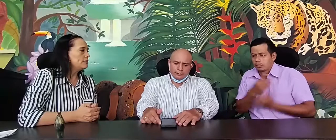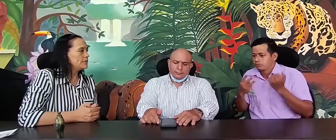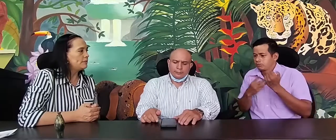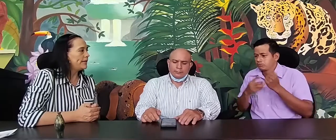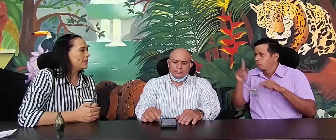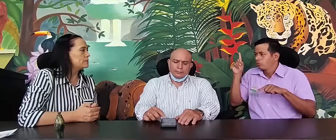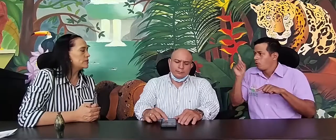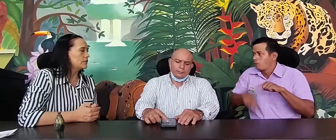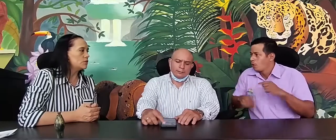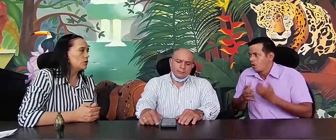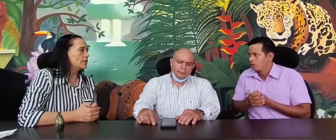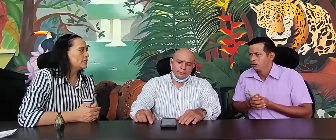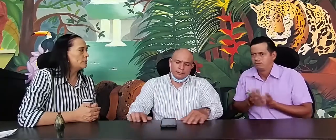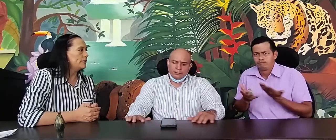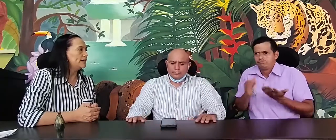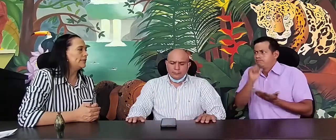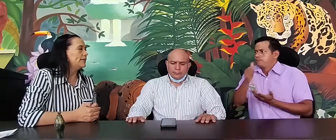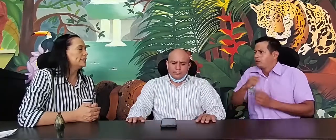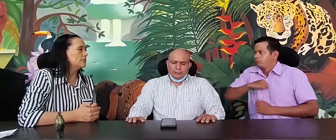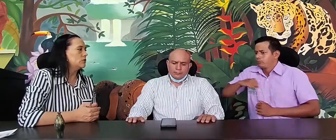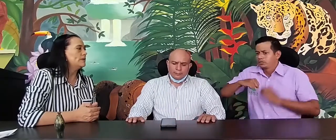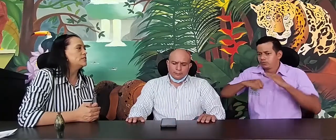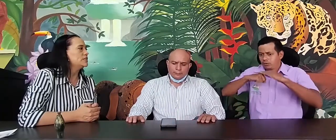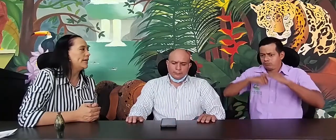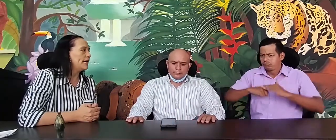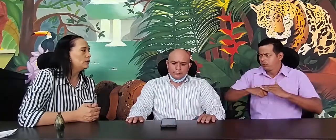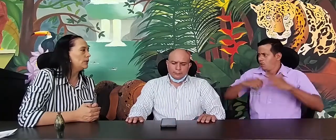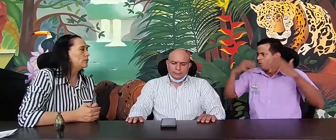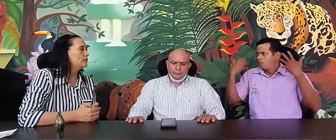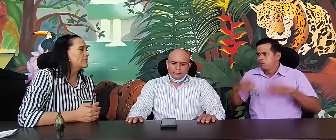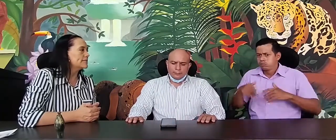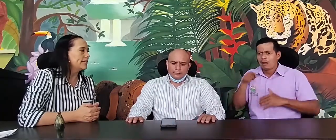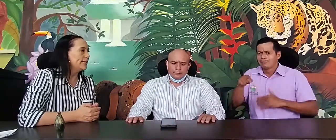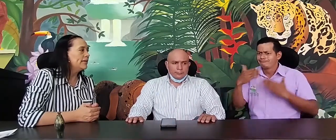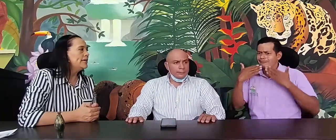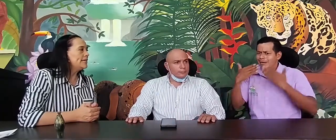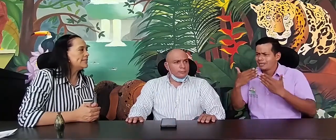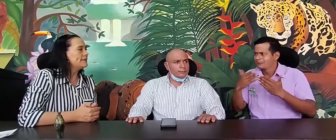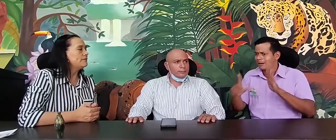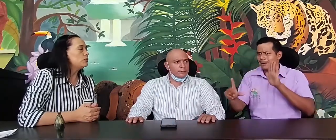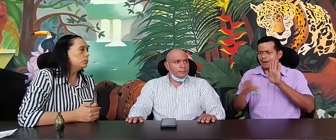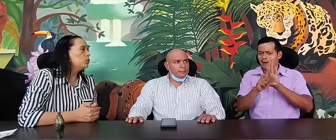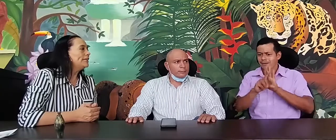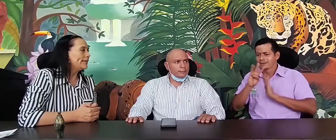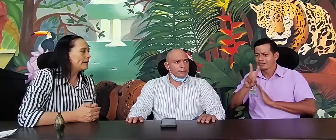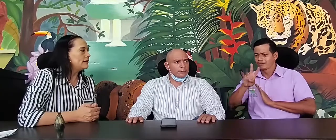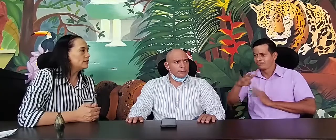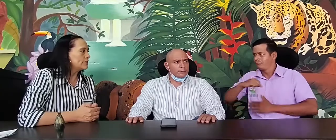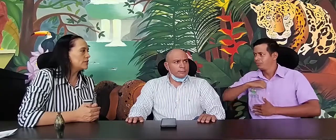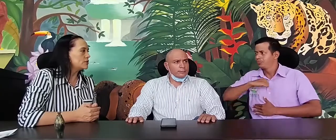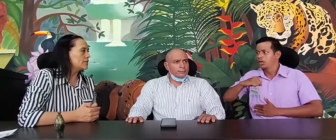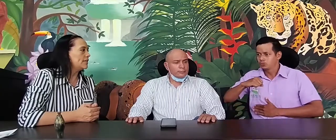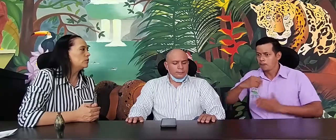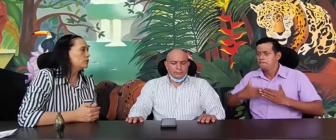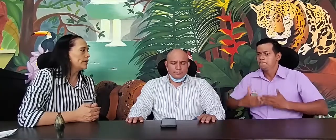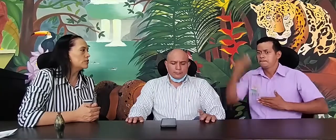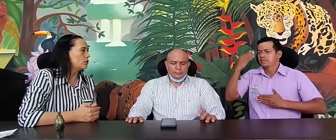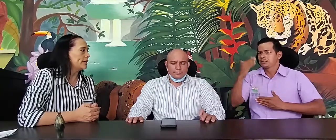difícil para las personas sordas, no pueden tener acceso a bachillerato, universidad, y es decir, vulnerar los derechos de la comunidad sorda.